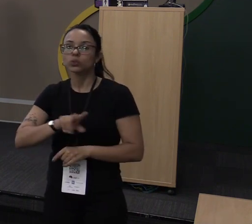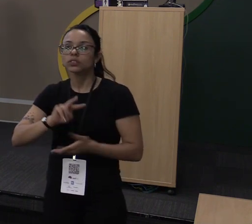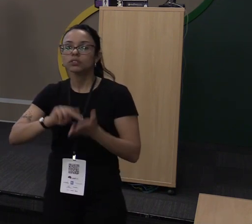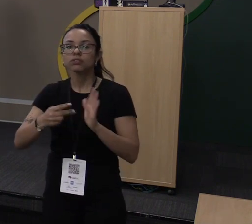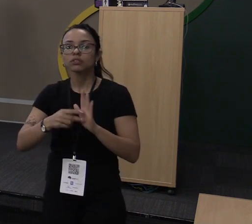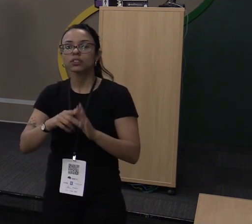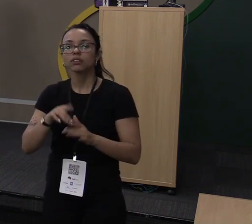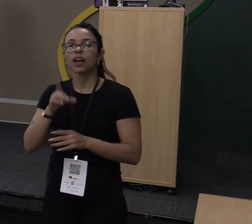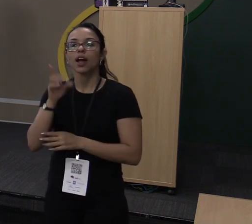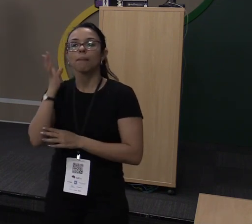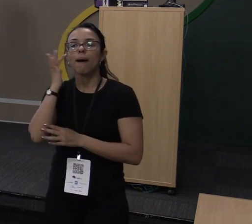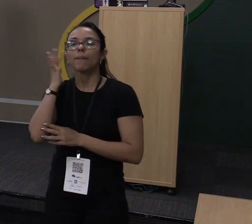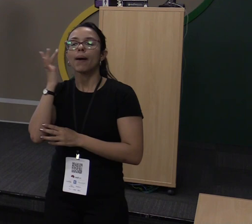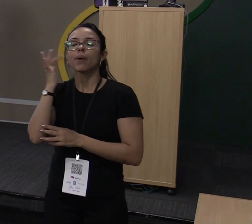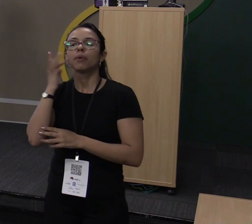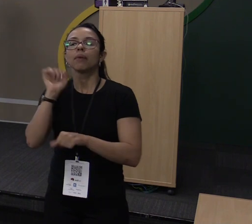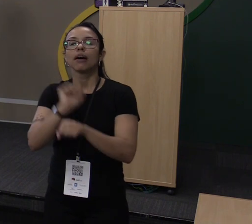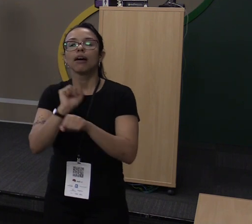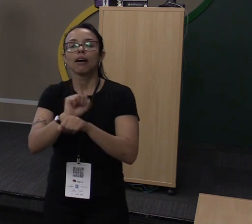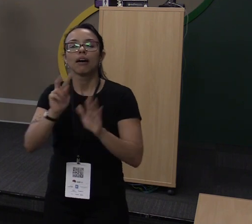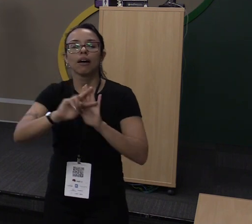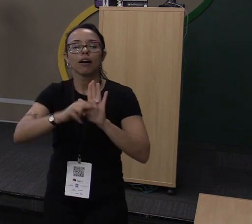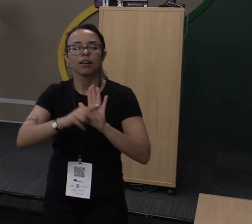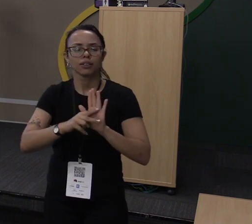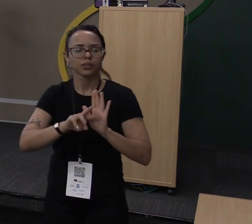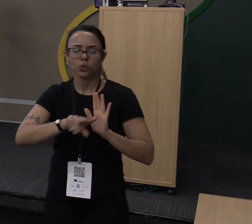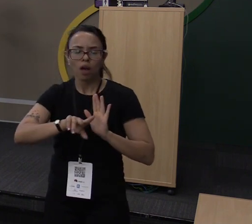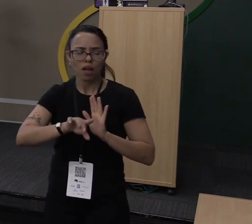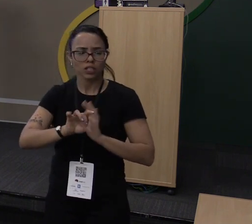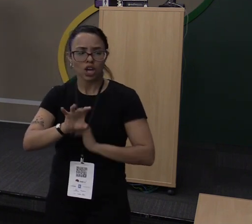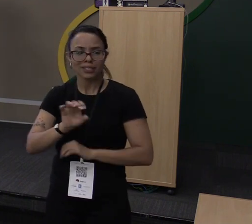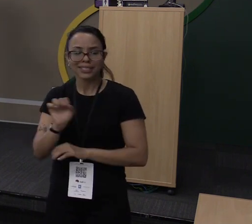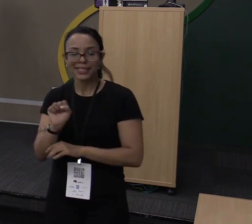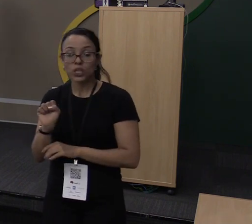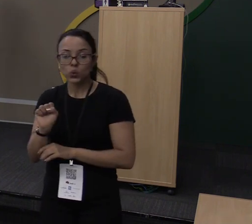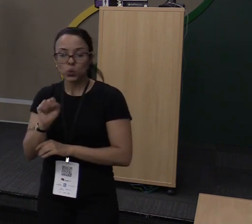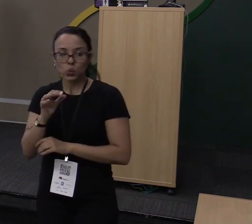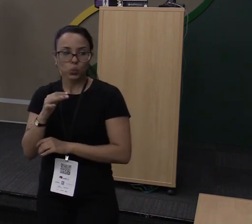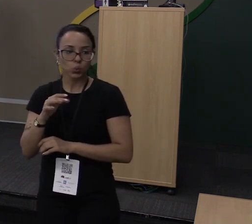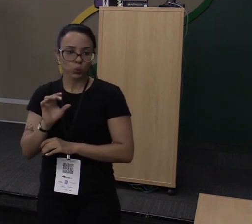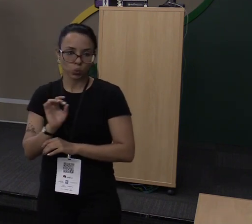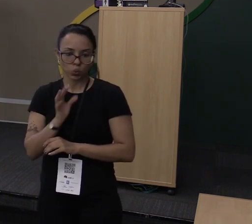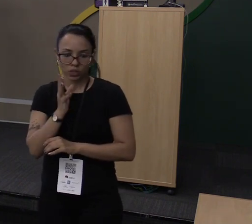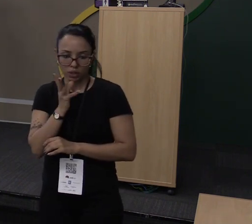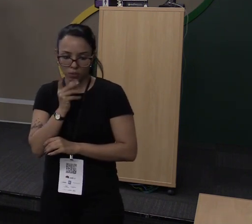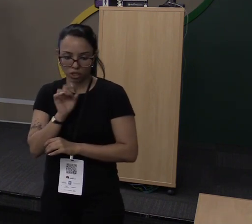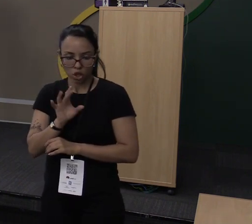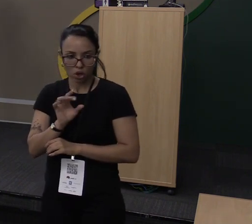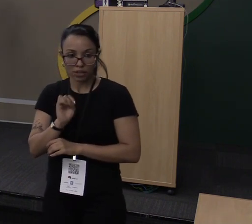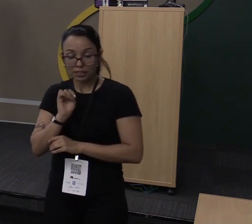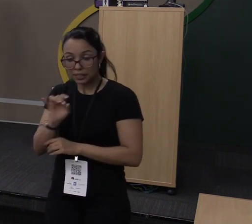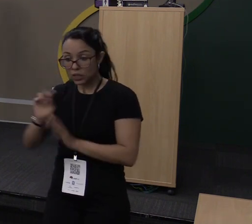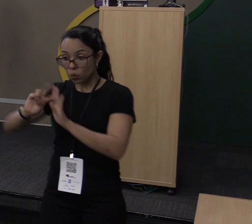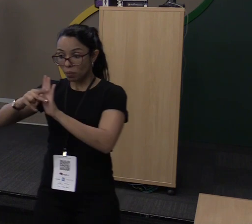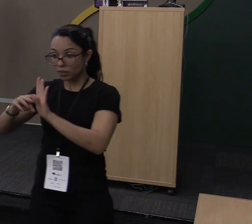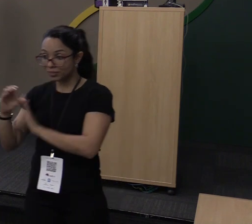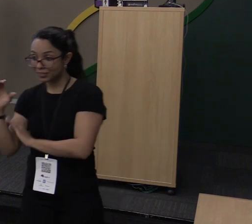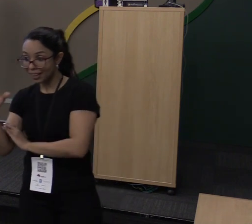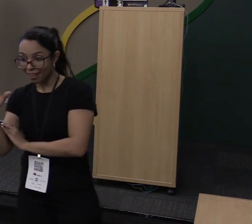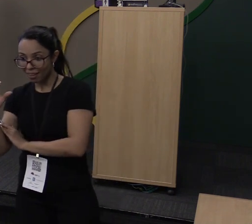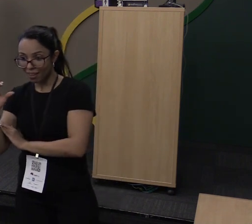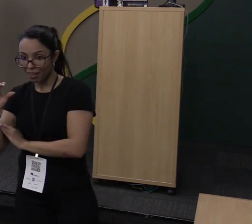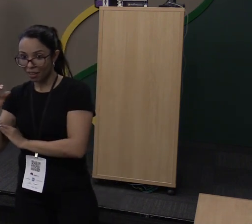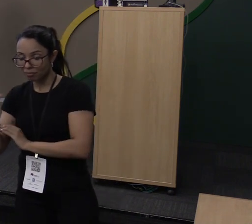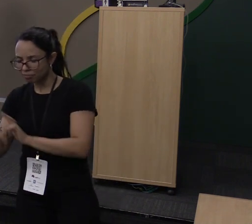compilando. Não. Ele vai demorar segundos a mais. Se você pegar um compilador de C, ele vai com, em milissegundos, ele já te